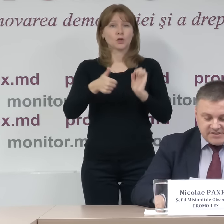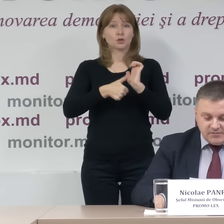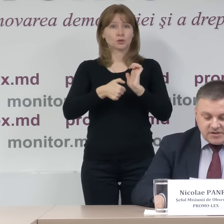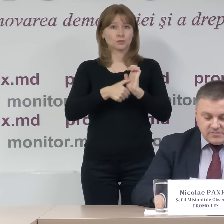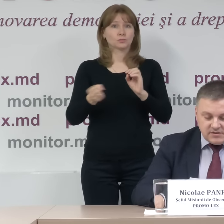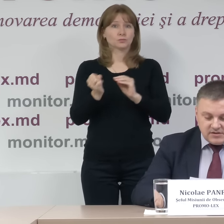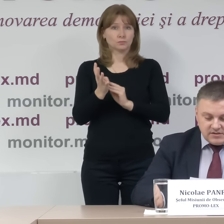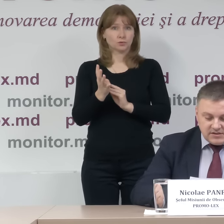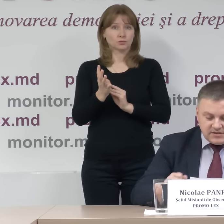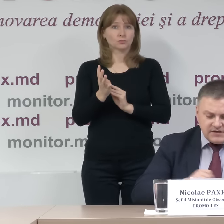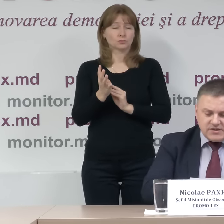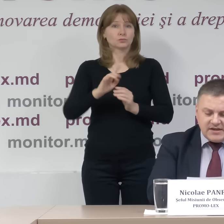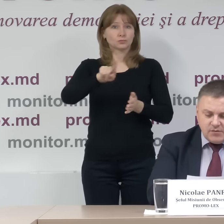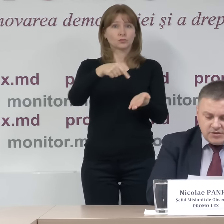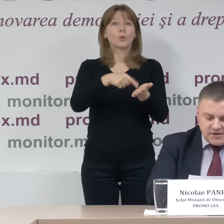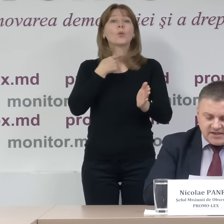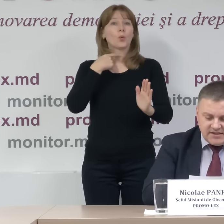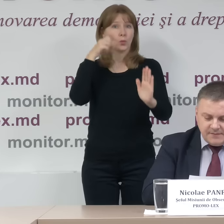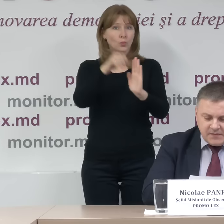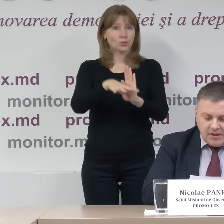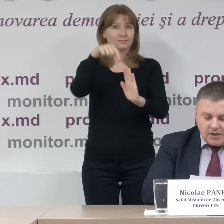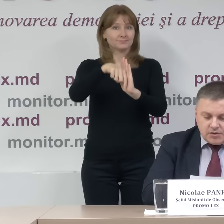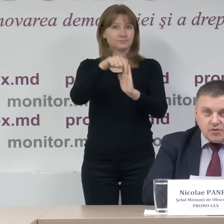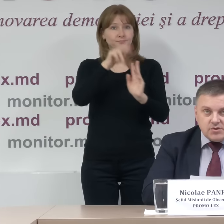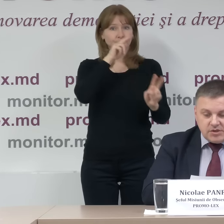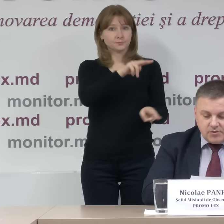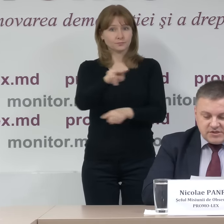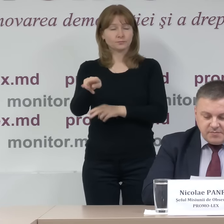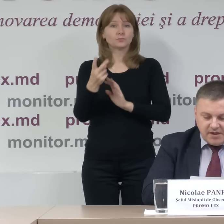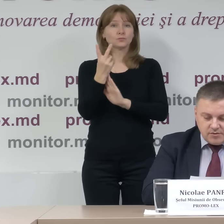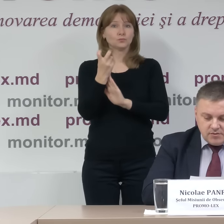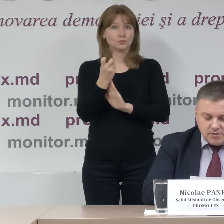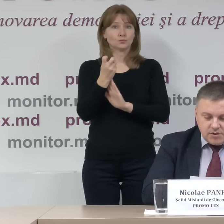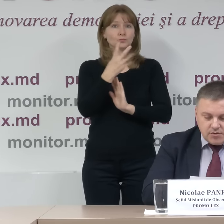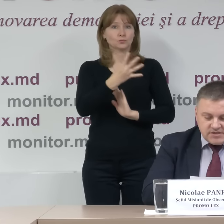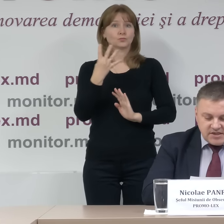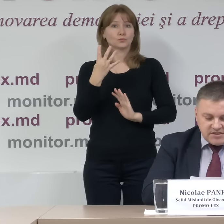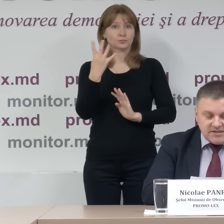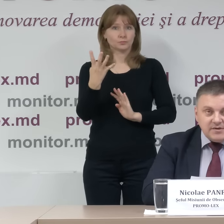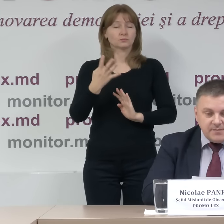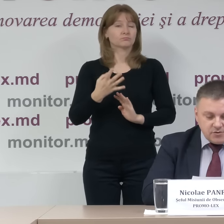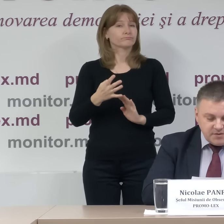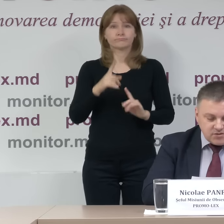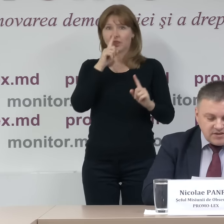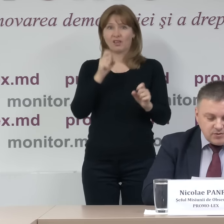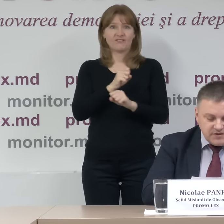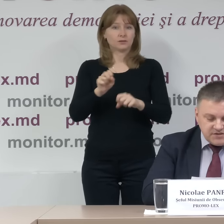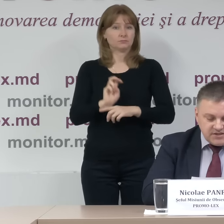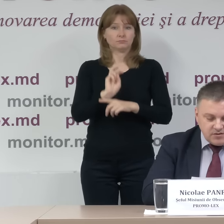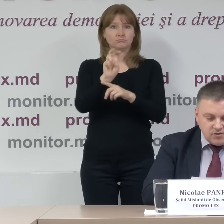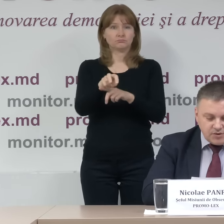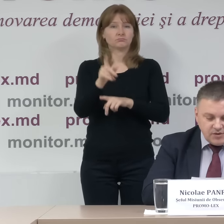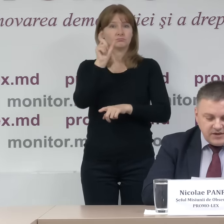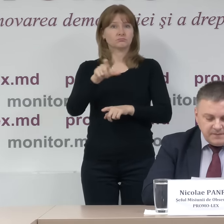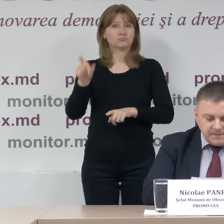secții de votare monitorizate, 224 nu sunt accesibile pentru persoanele cu